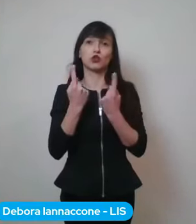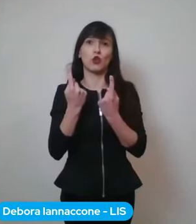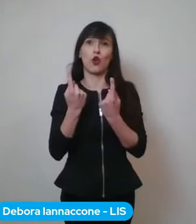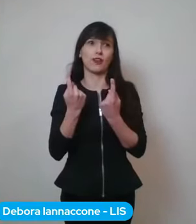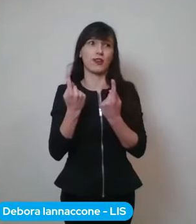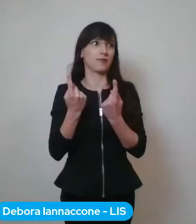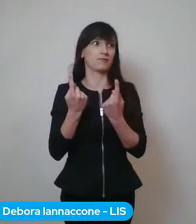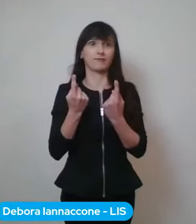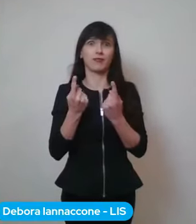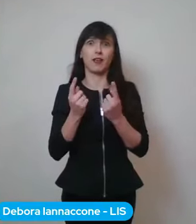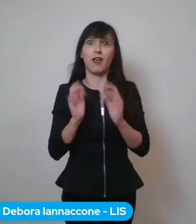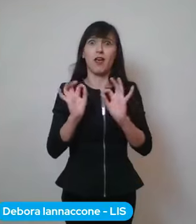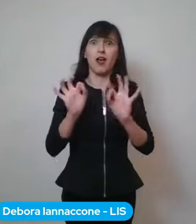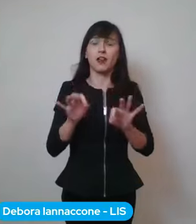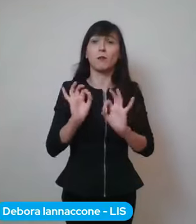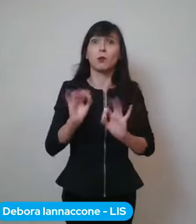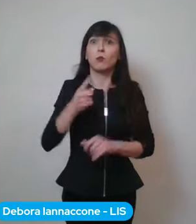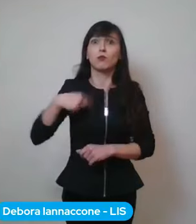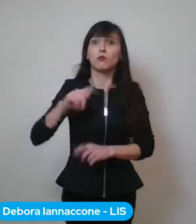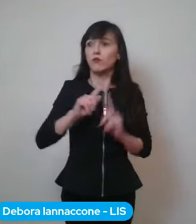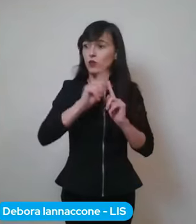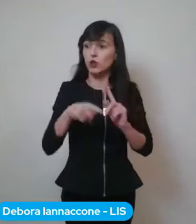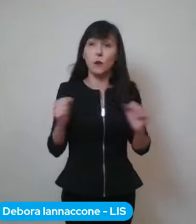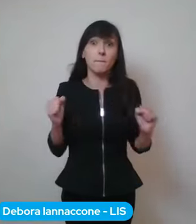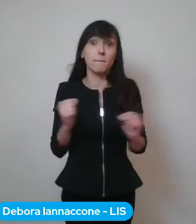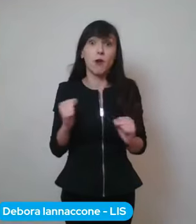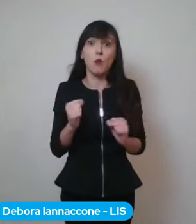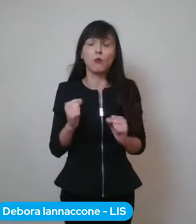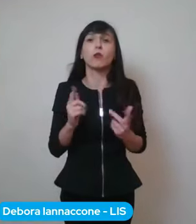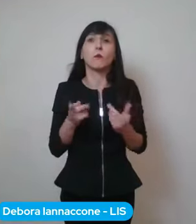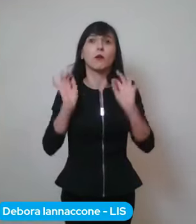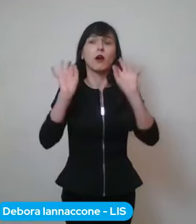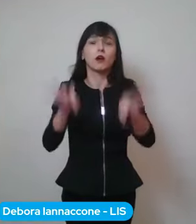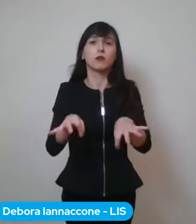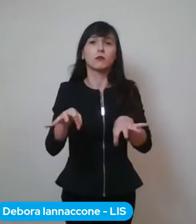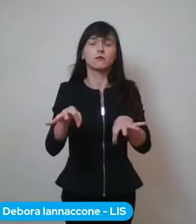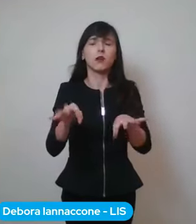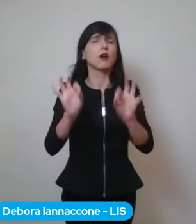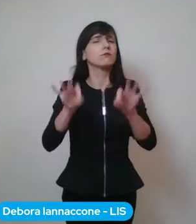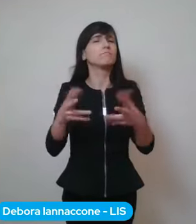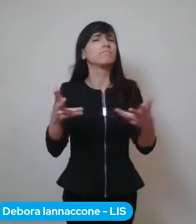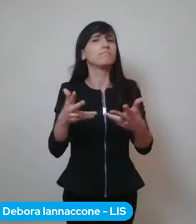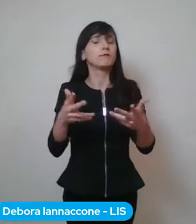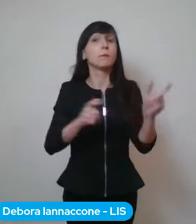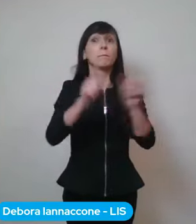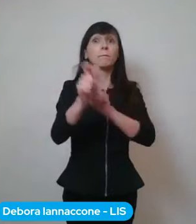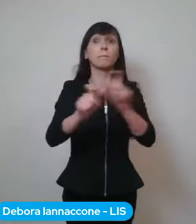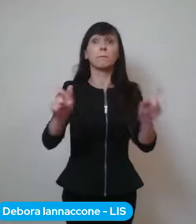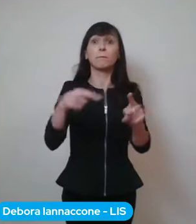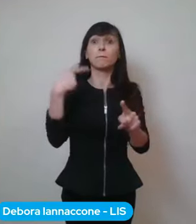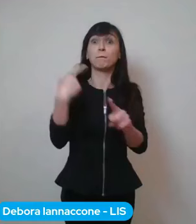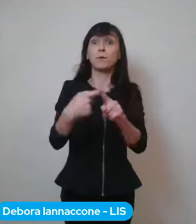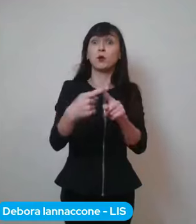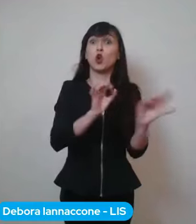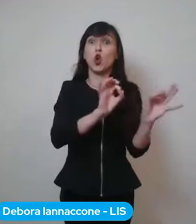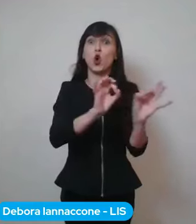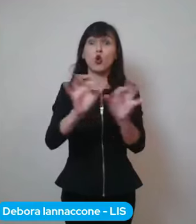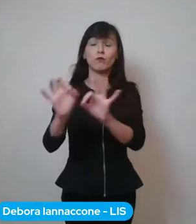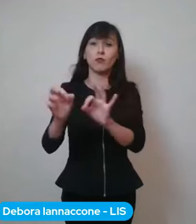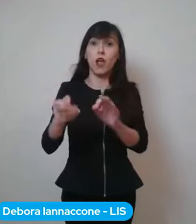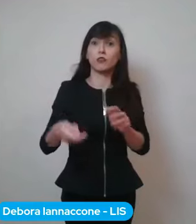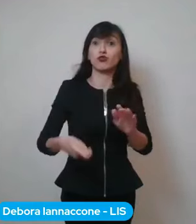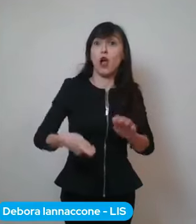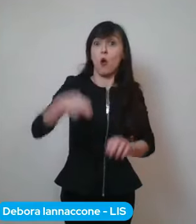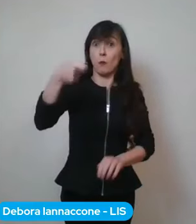che quando aumenta il numero dei contagi a quel punto si rischia di andare